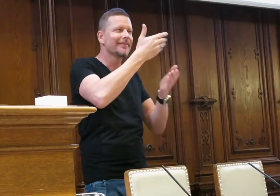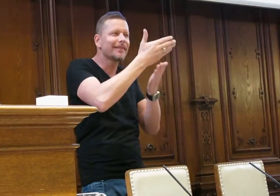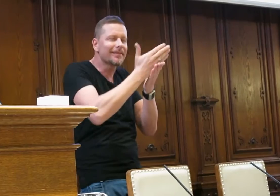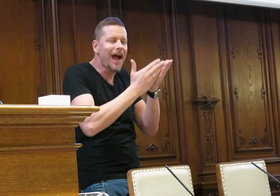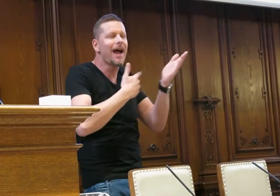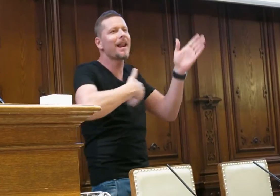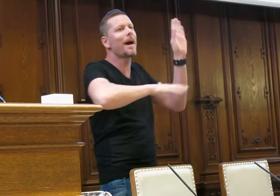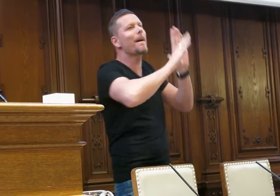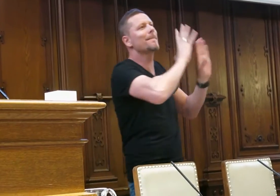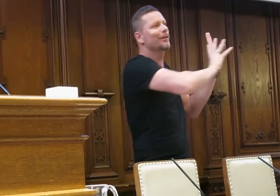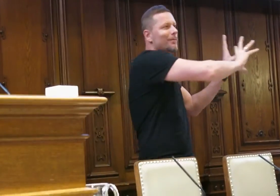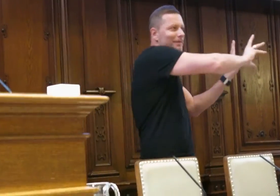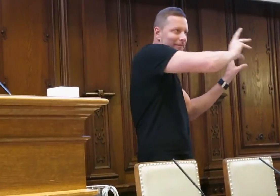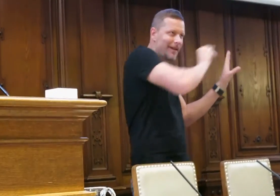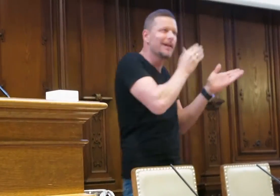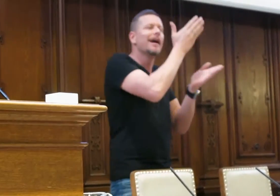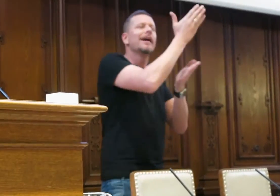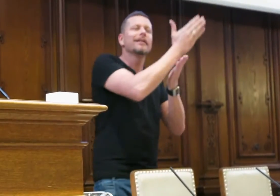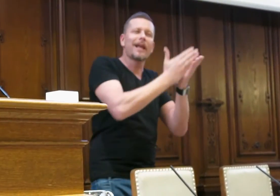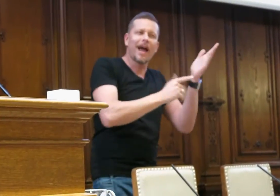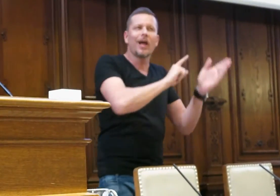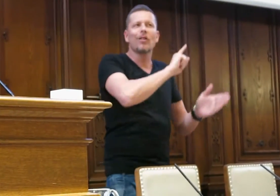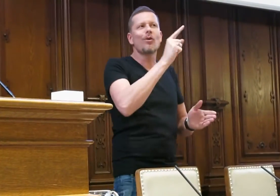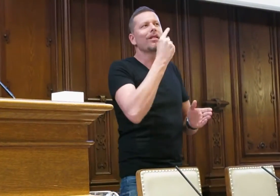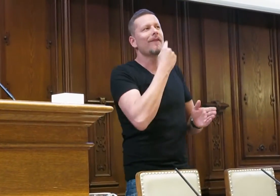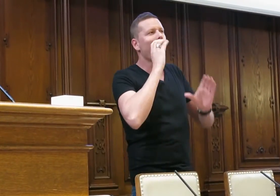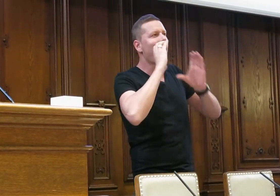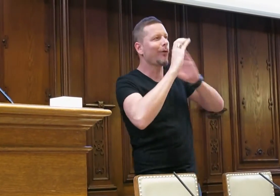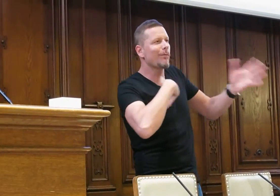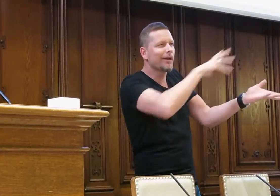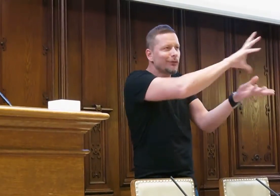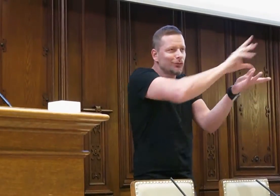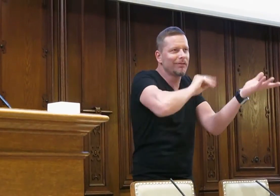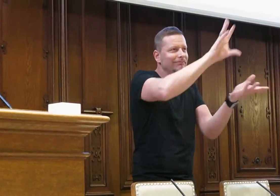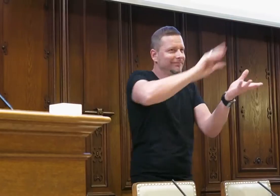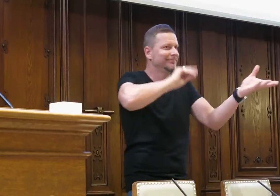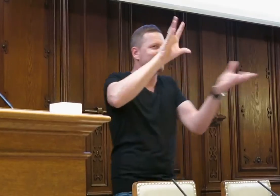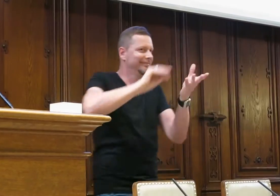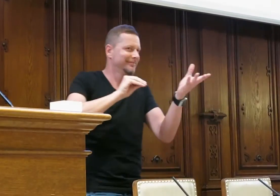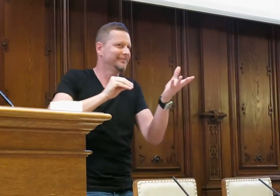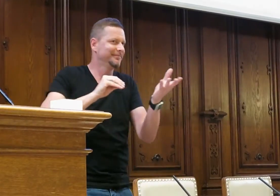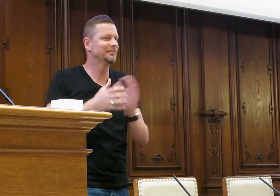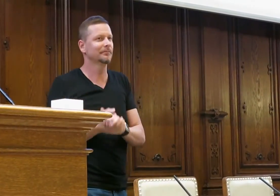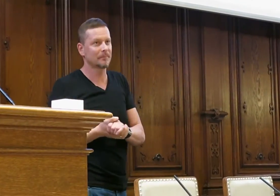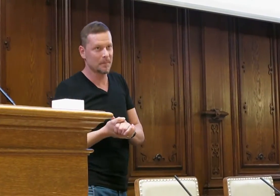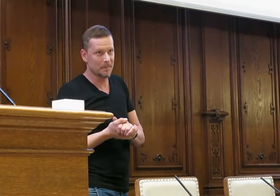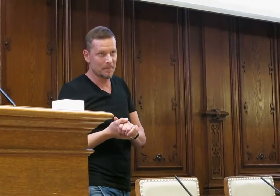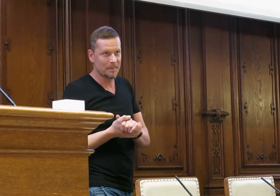poetischen Teilen, oder in Kunstformen, sowie auch im Humor, dann werden Teile dieser pantomimischen Äußerungen sehr wohl auch in